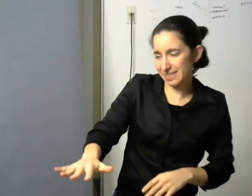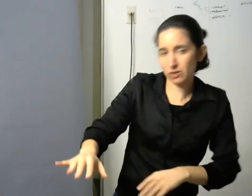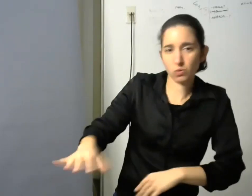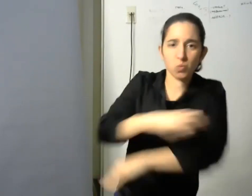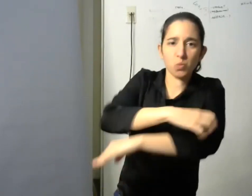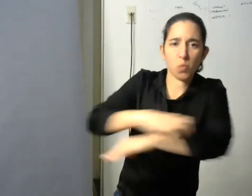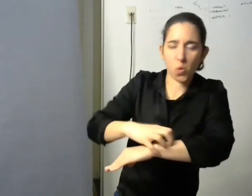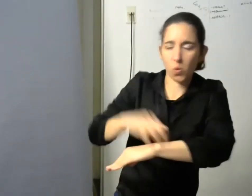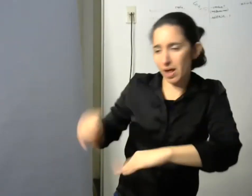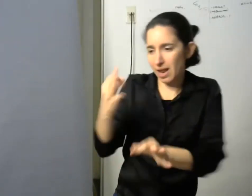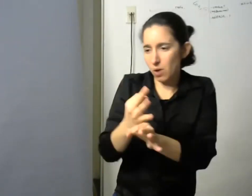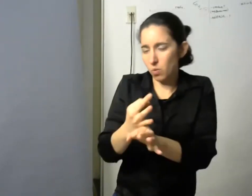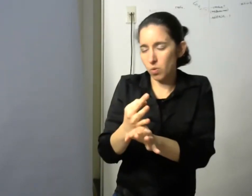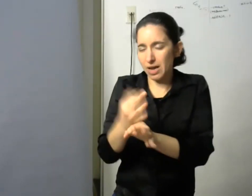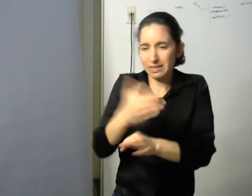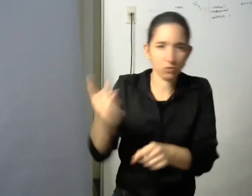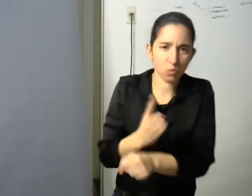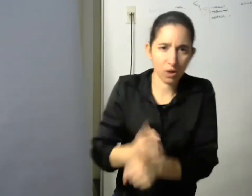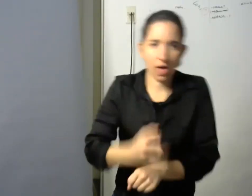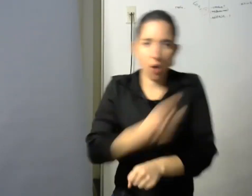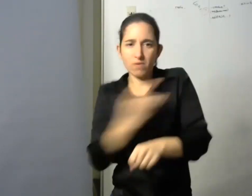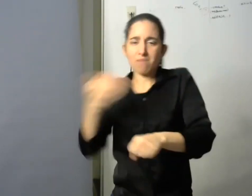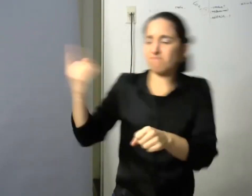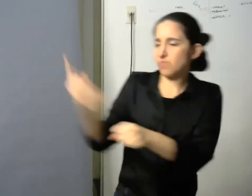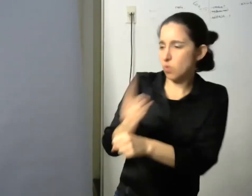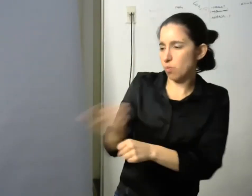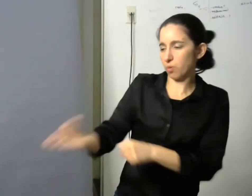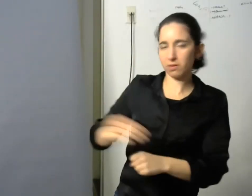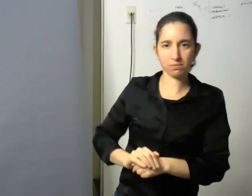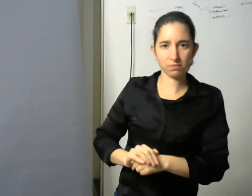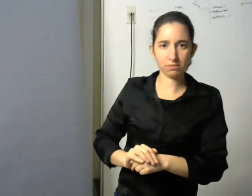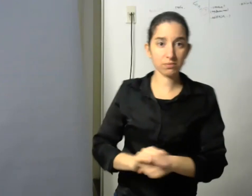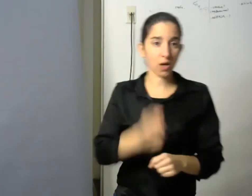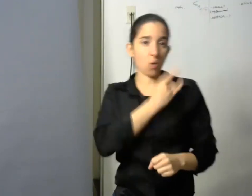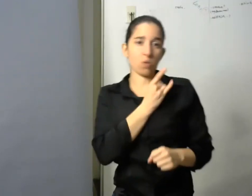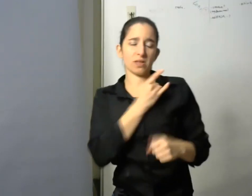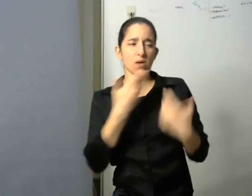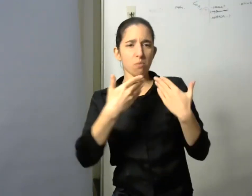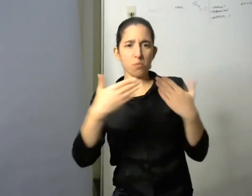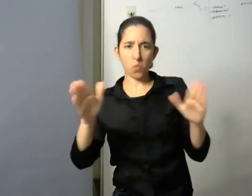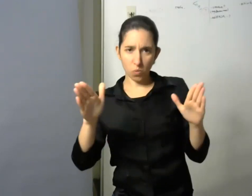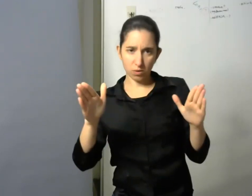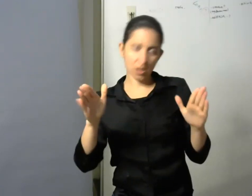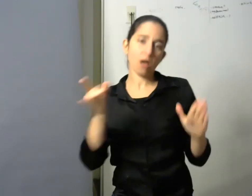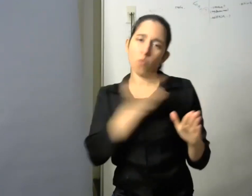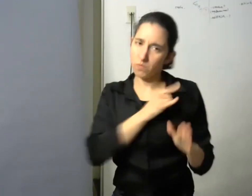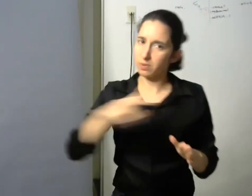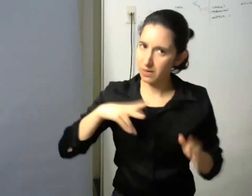la universidad pública y no pública debe abrir las puertas a todos